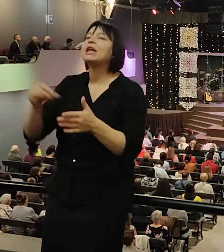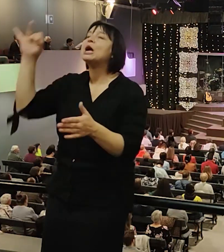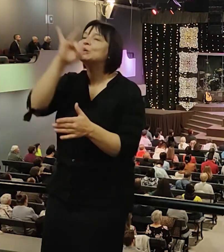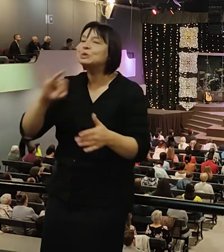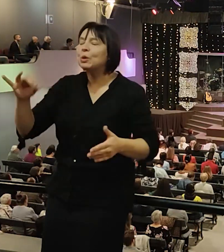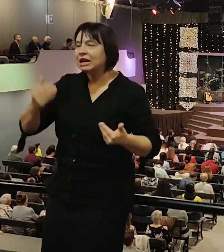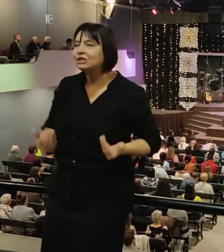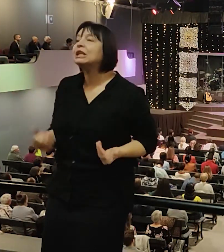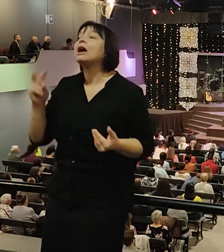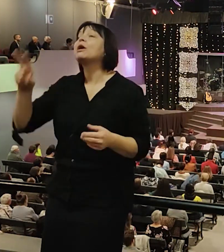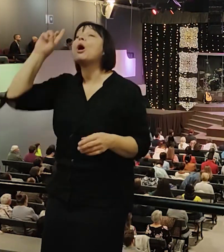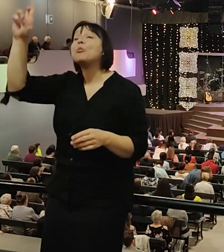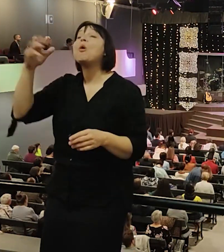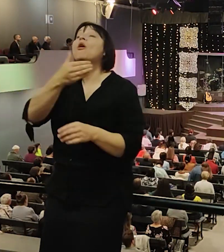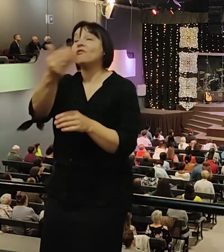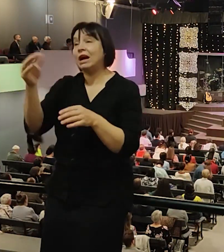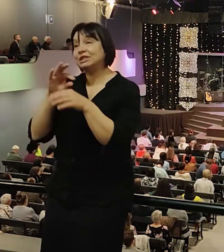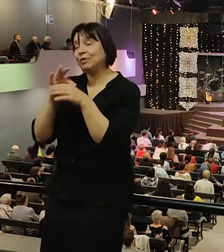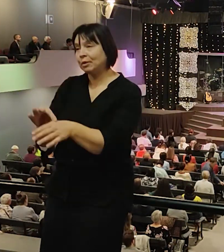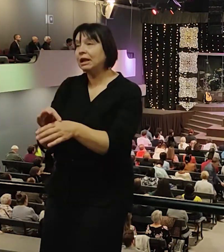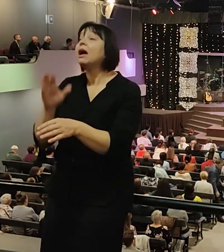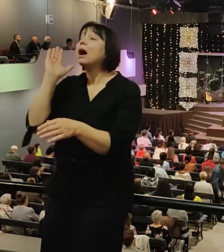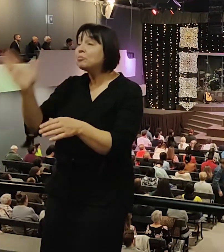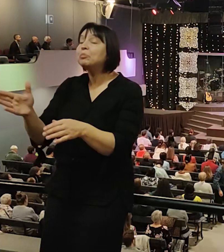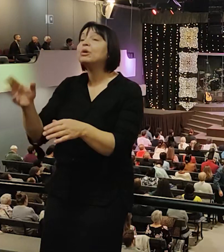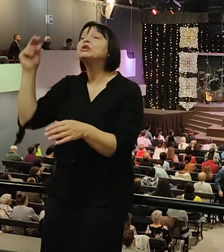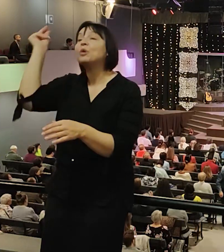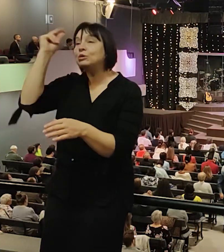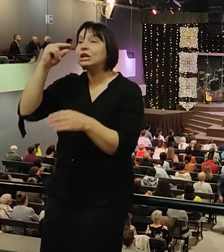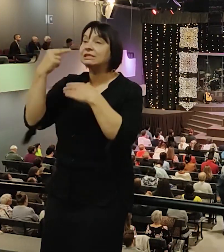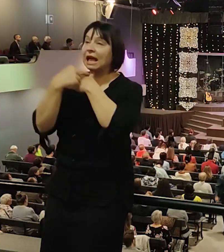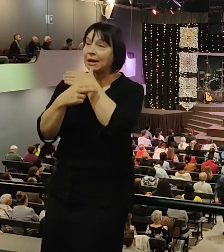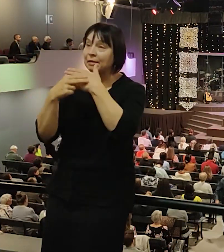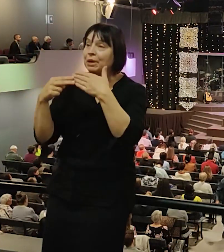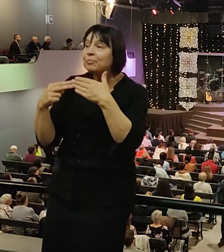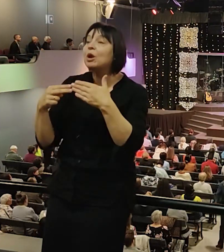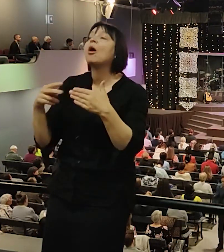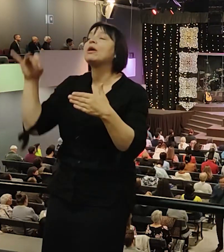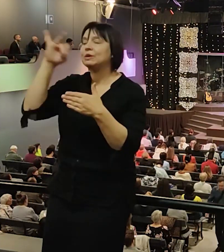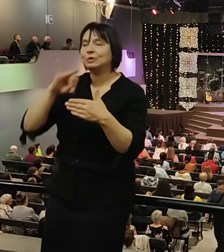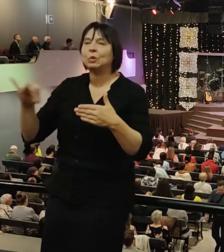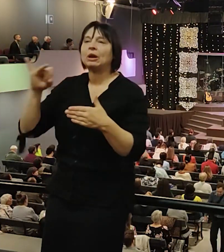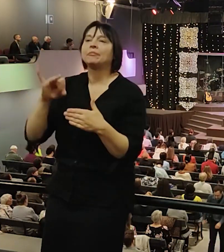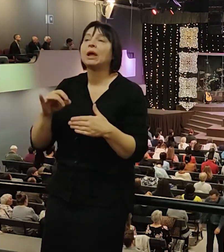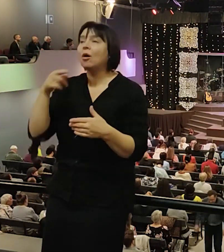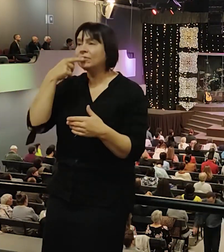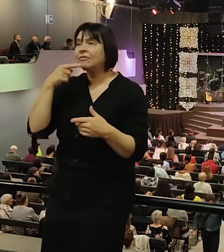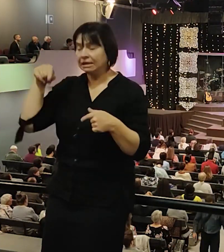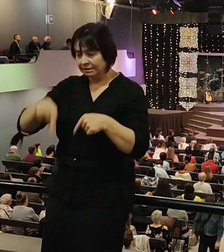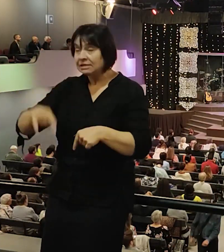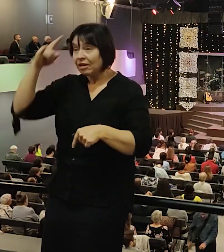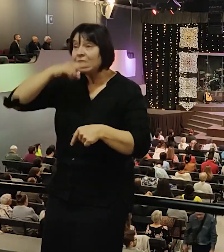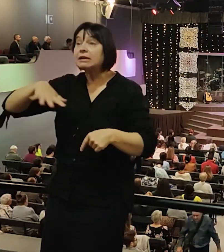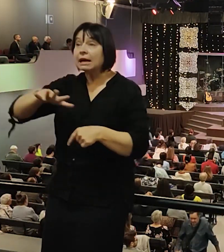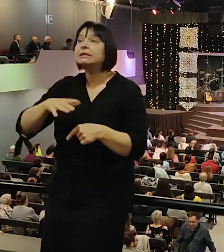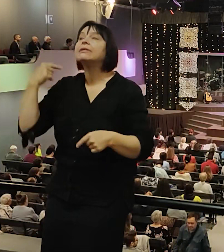Мы будем учиться из истории из Библии, как Господь ведет нас. Мы в Казахстане, я родился